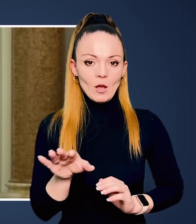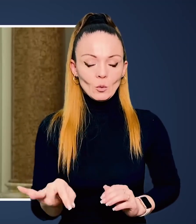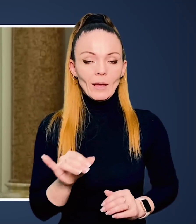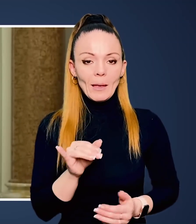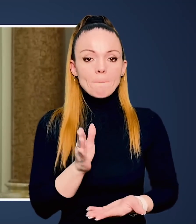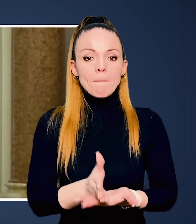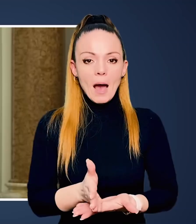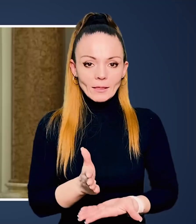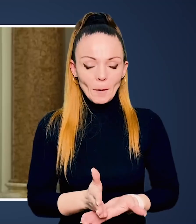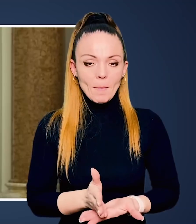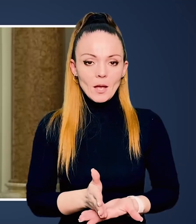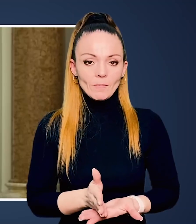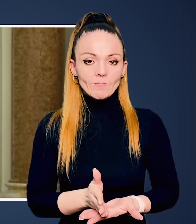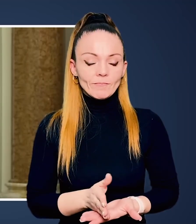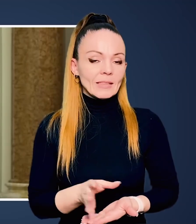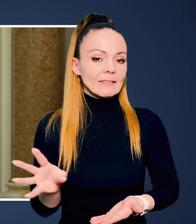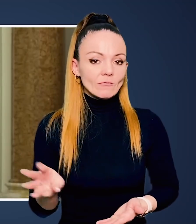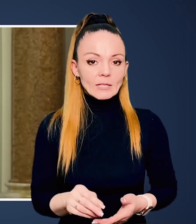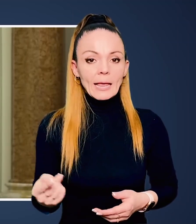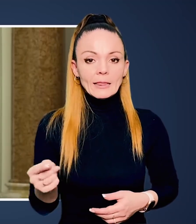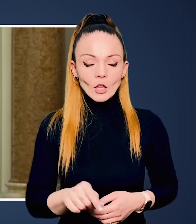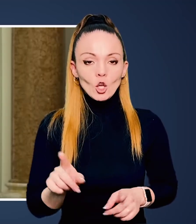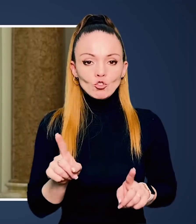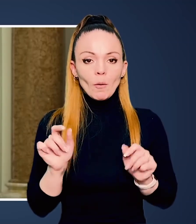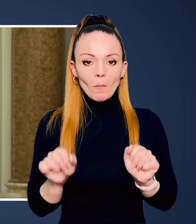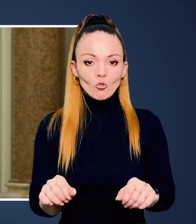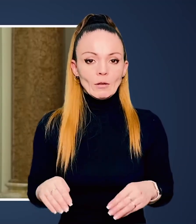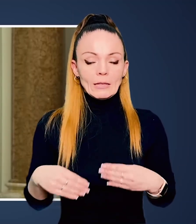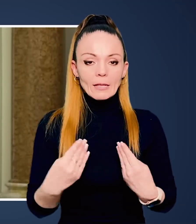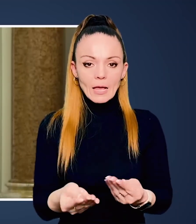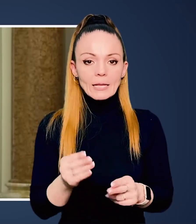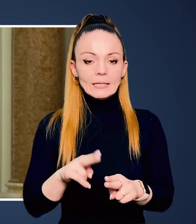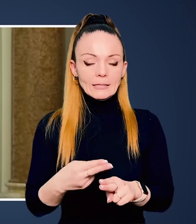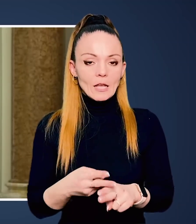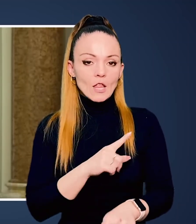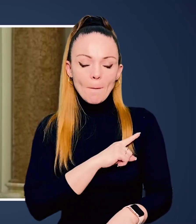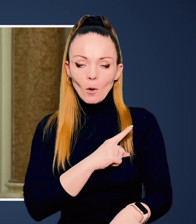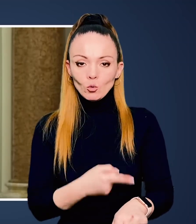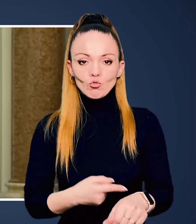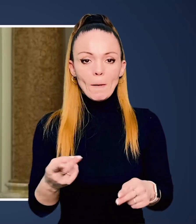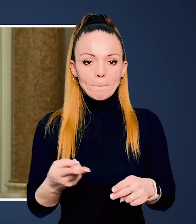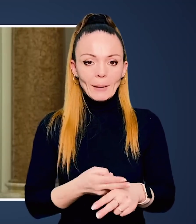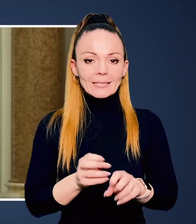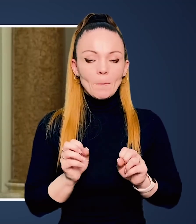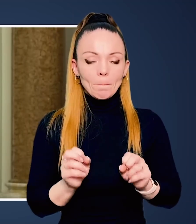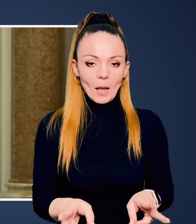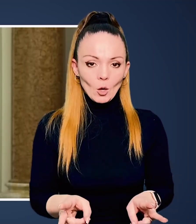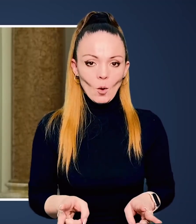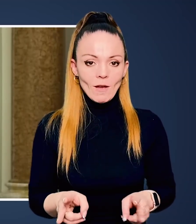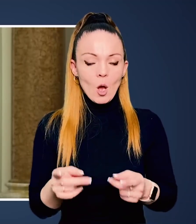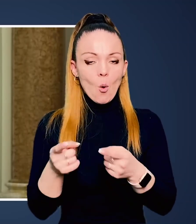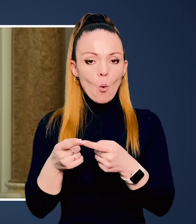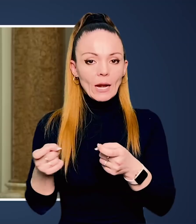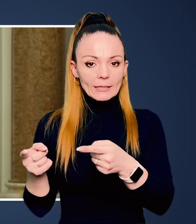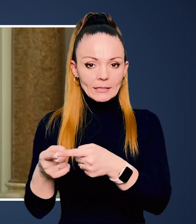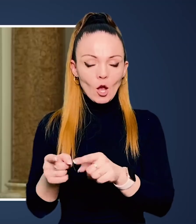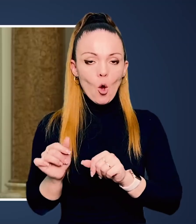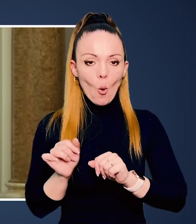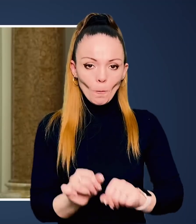Україна буде в НАТО, і матиме все те, що може надати ця